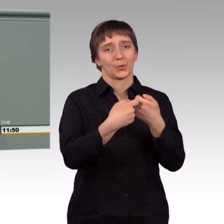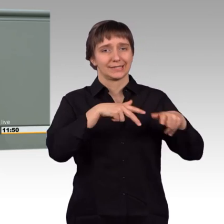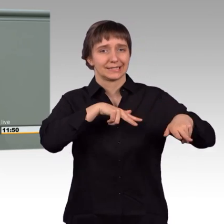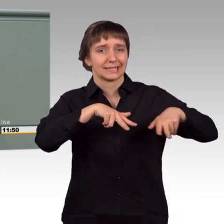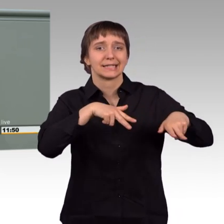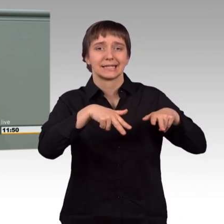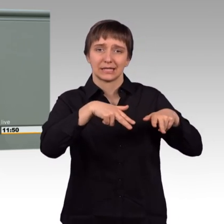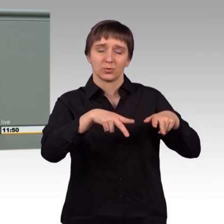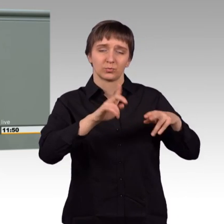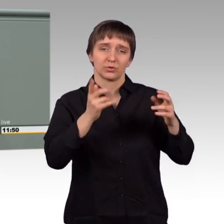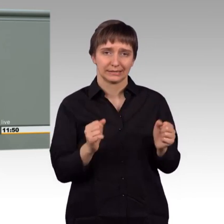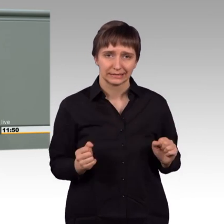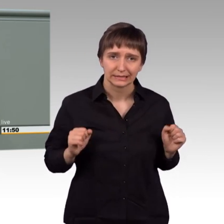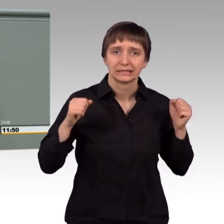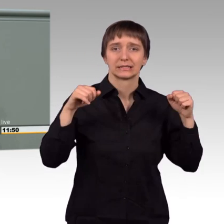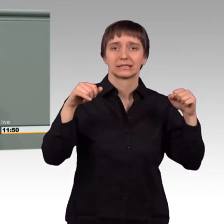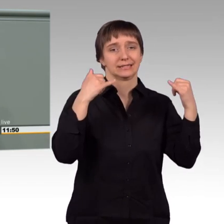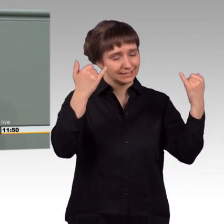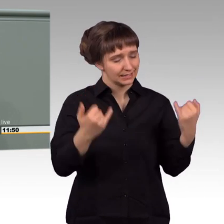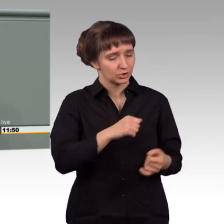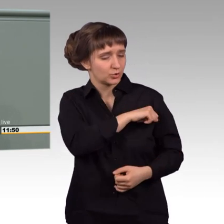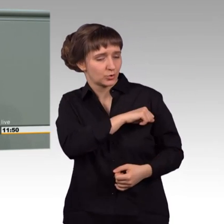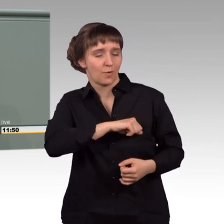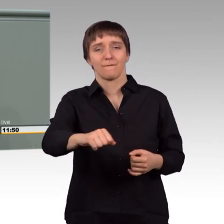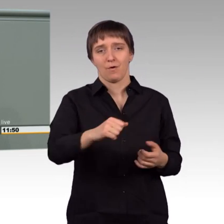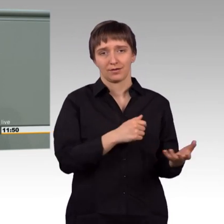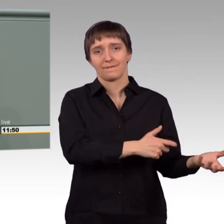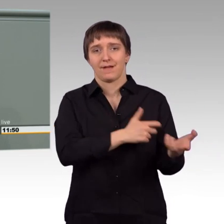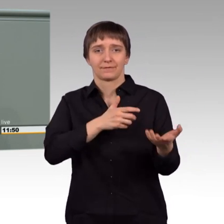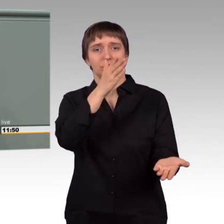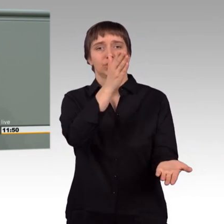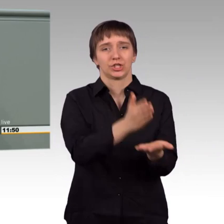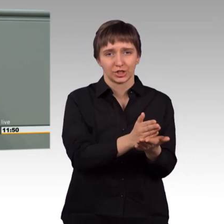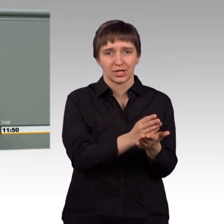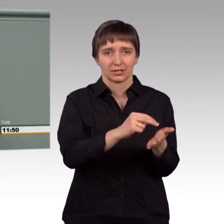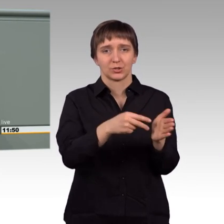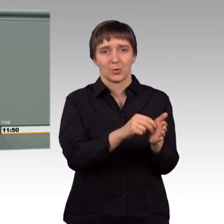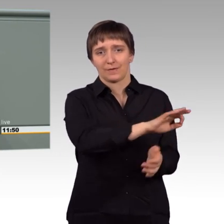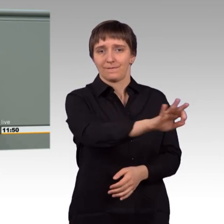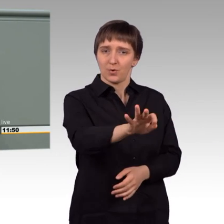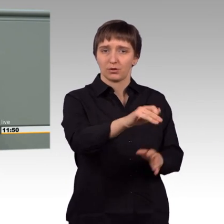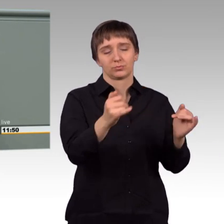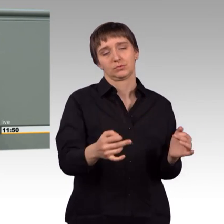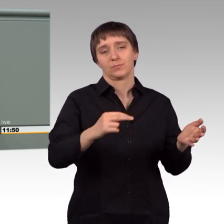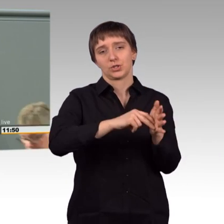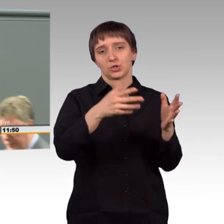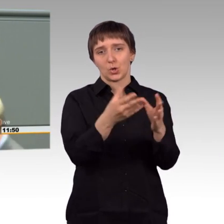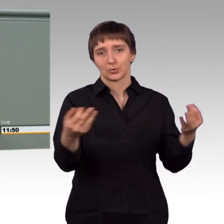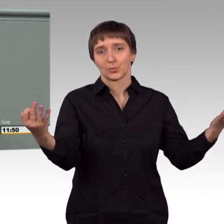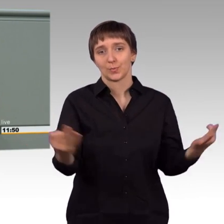sofortigen und umfassenden Waffenstillstand in ganz Syrien und für eine politische Lösung einsetzt. Aber wie lange haben